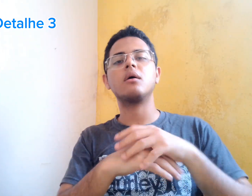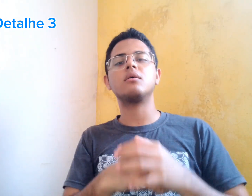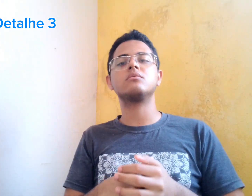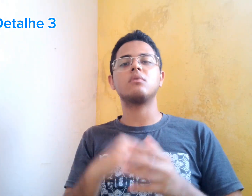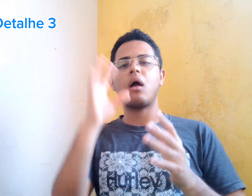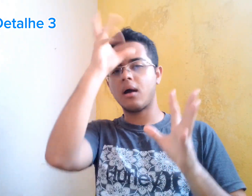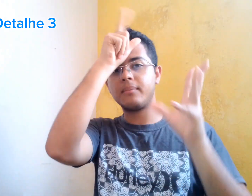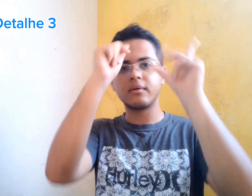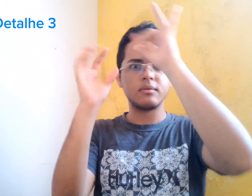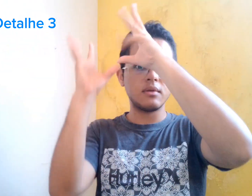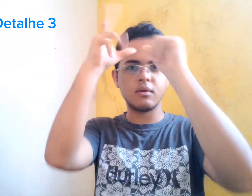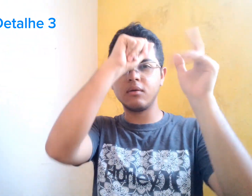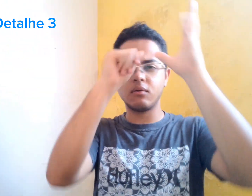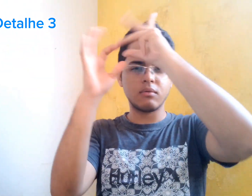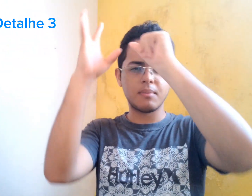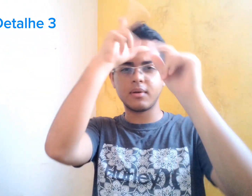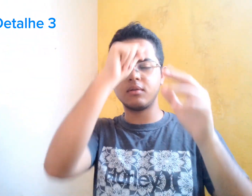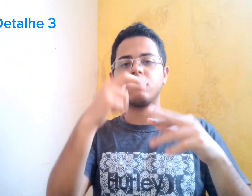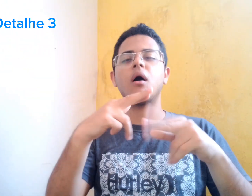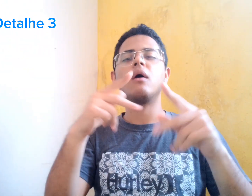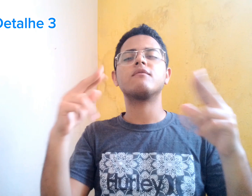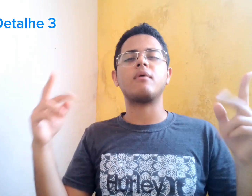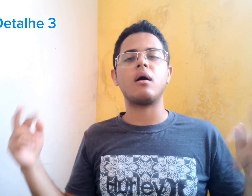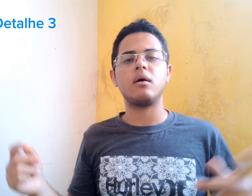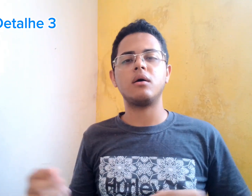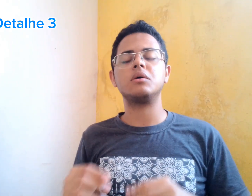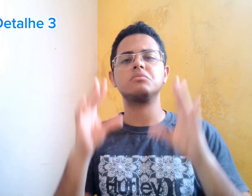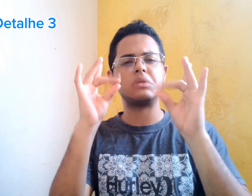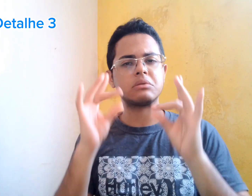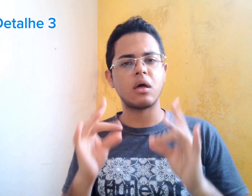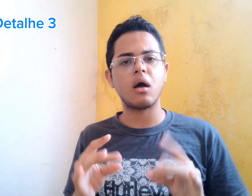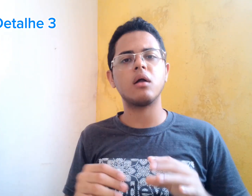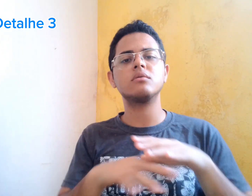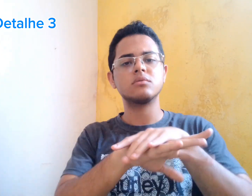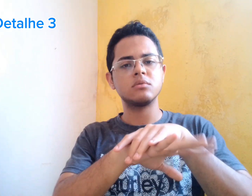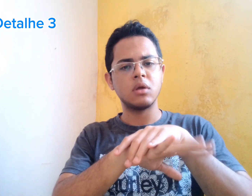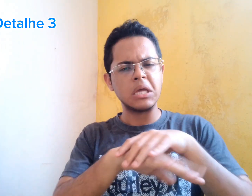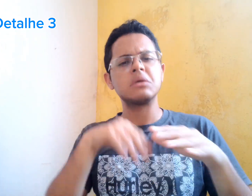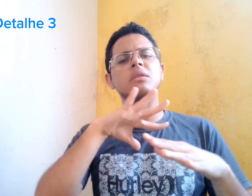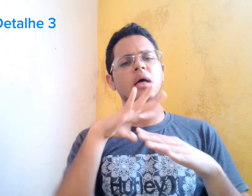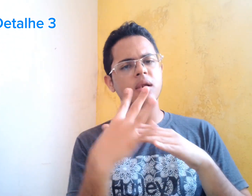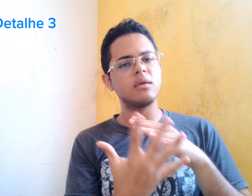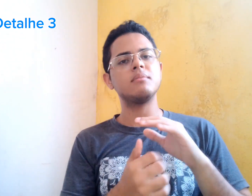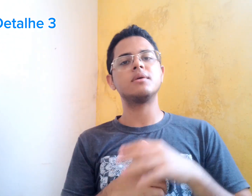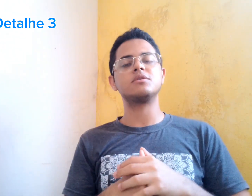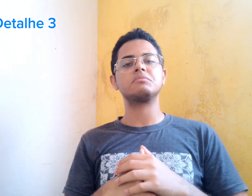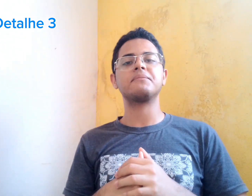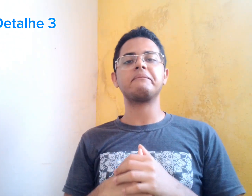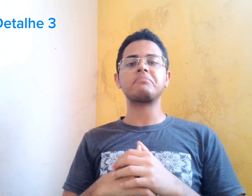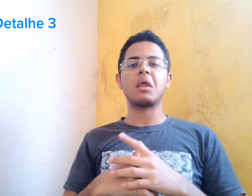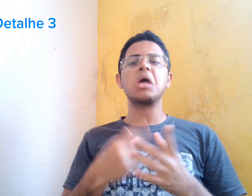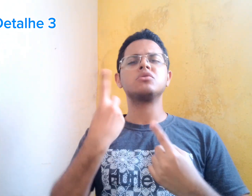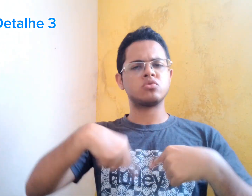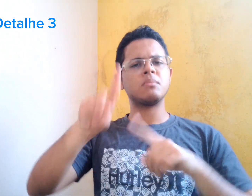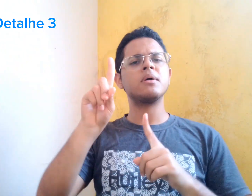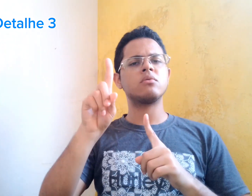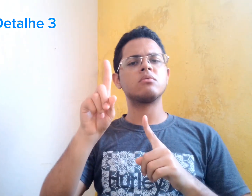Já passou a saber vários sinais. Tinha aprendido vários detalhes quanto ao idioma da Libras.